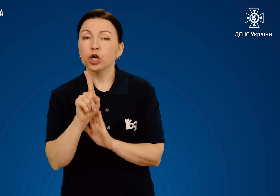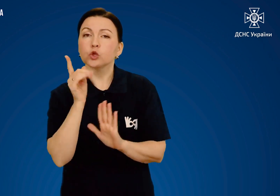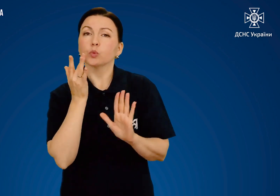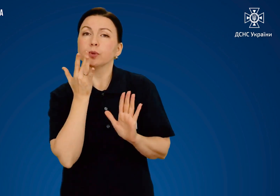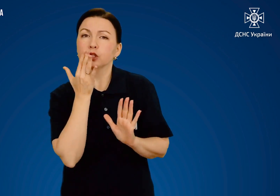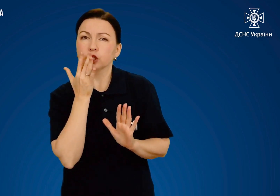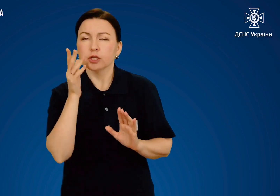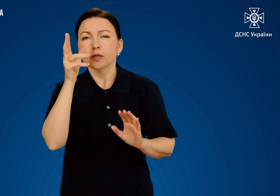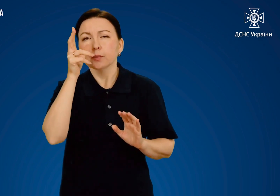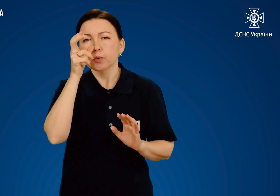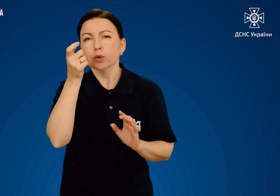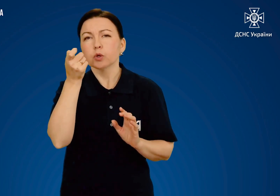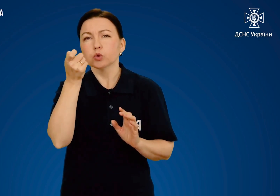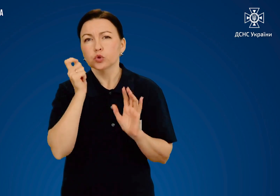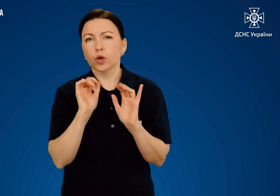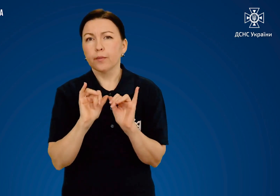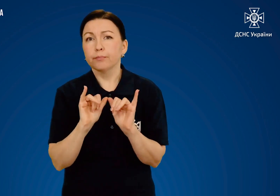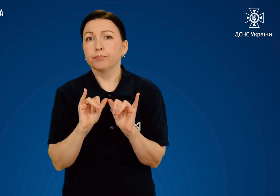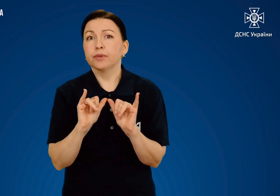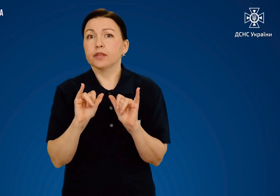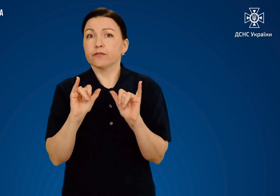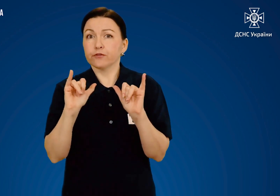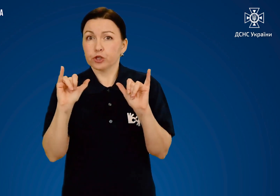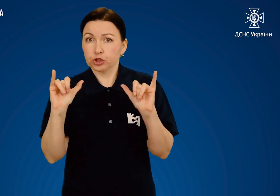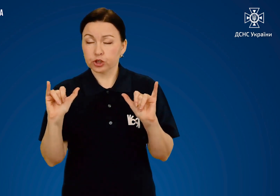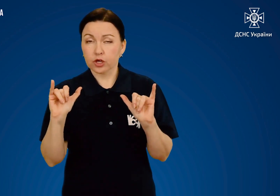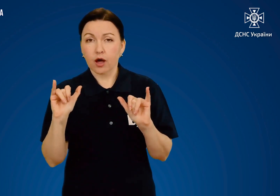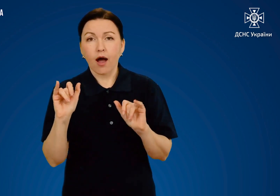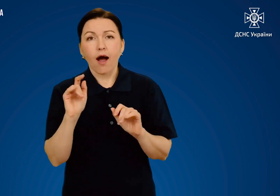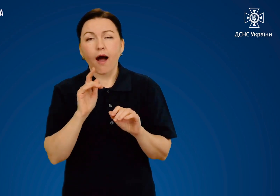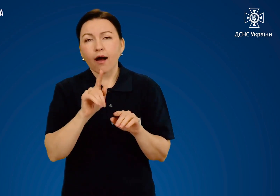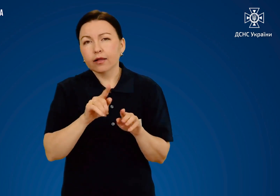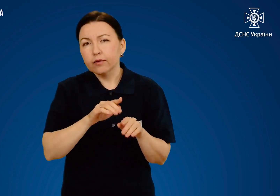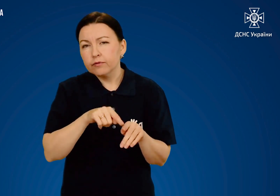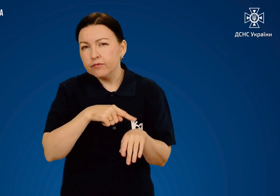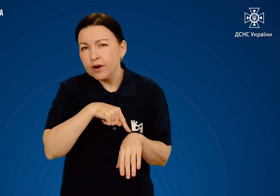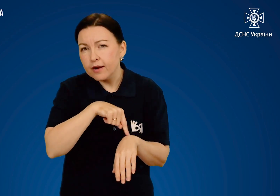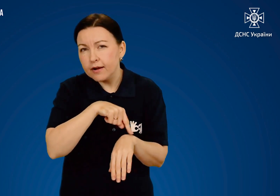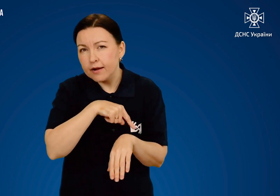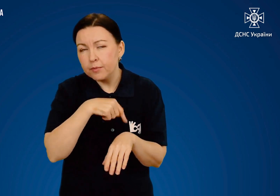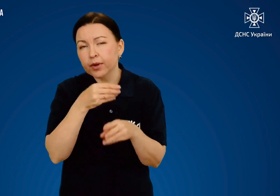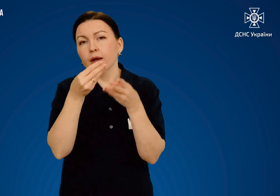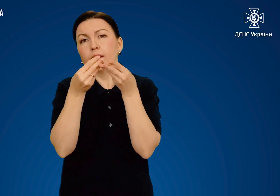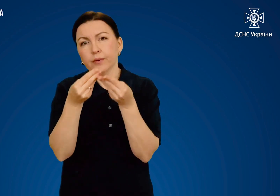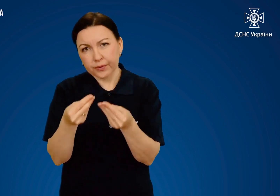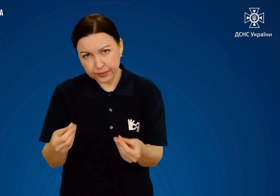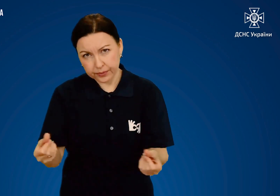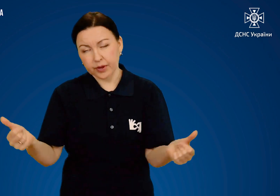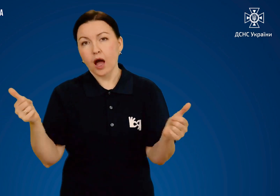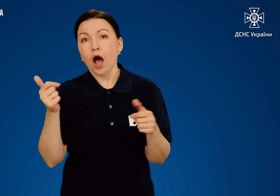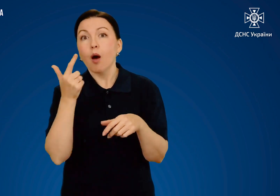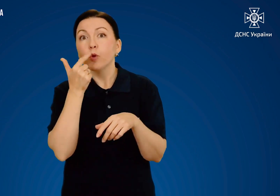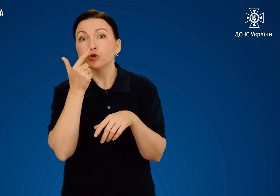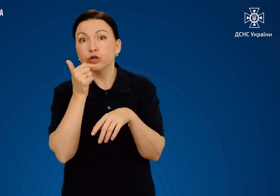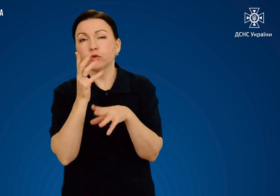Спочатку печіння і болісність трохи підвищаться, але невдовзі біль стихне, а